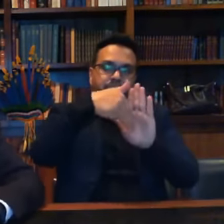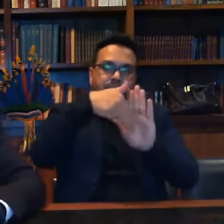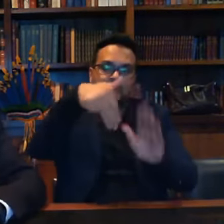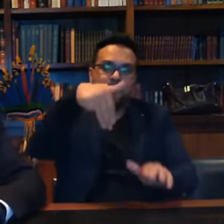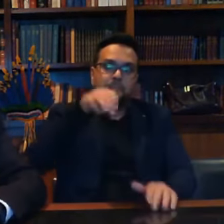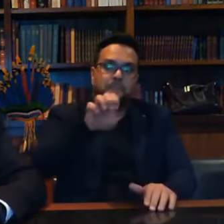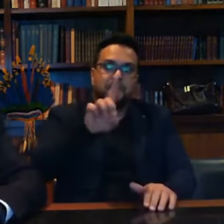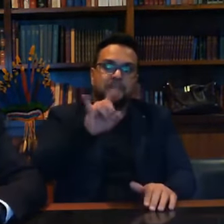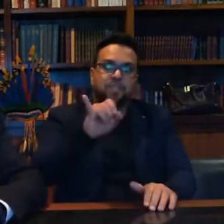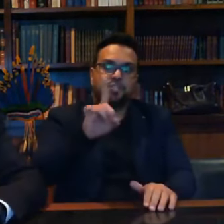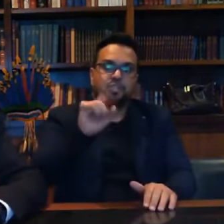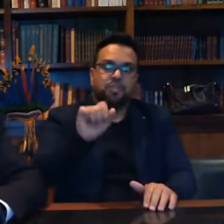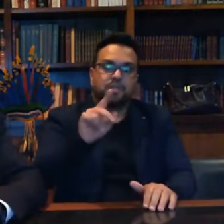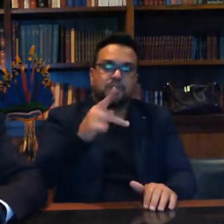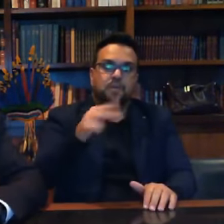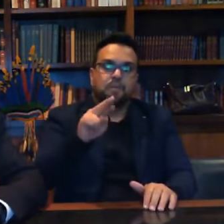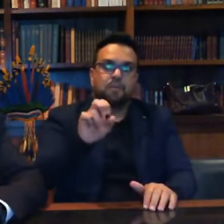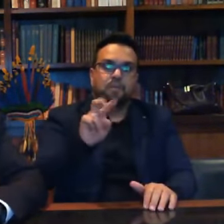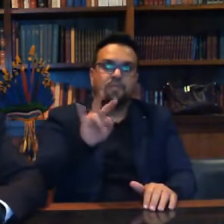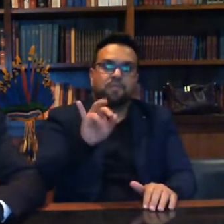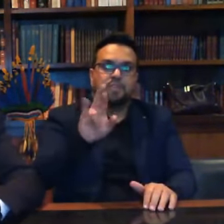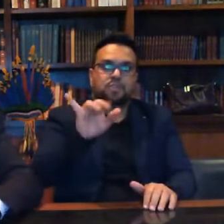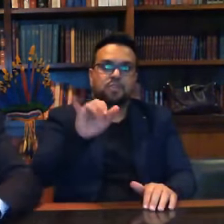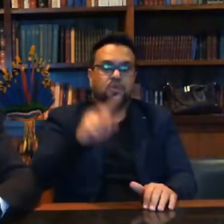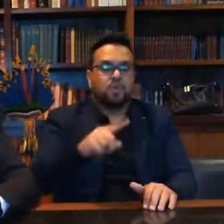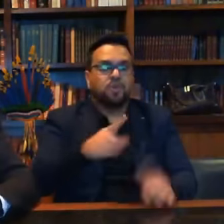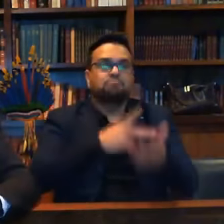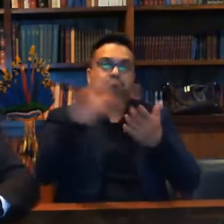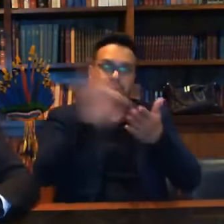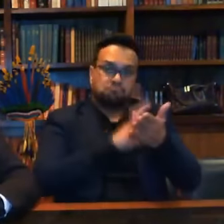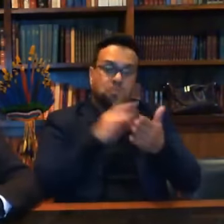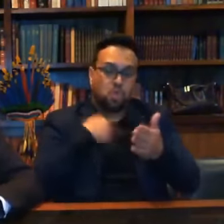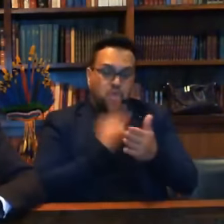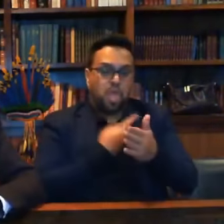permite a venda direta do etanol, o gás de cozinha,